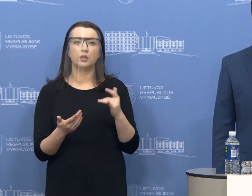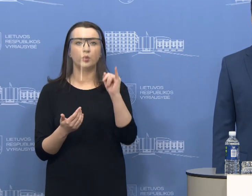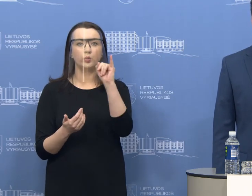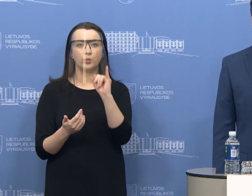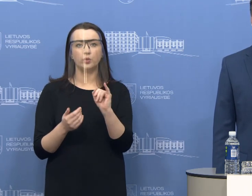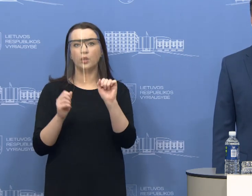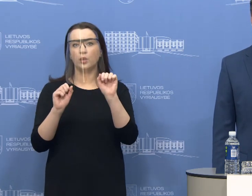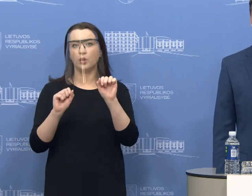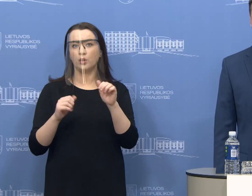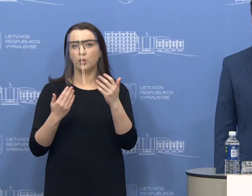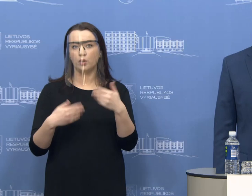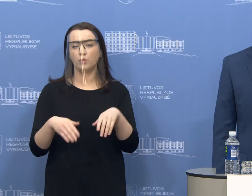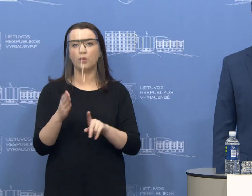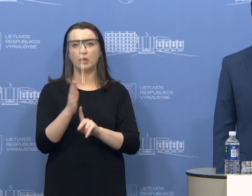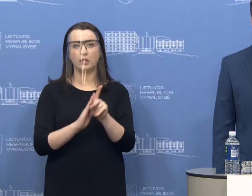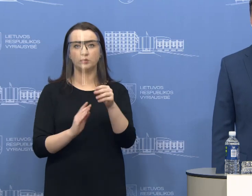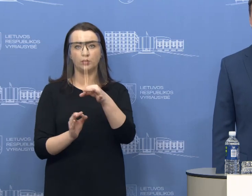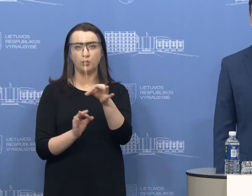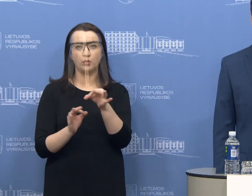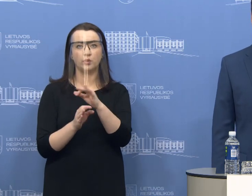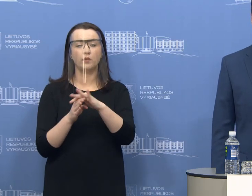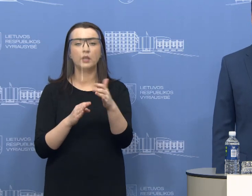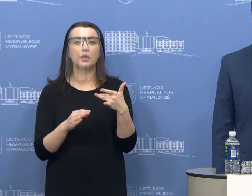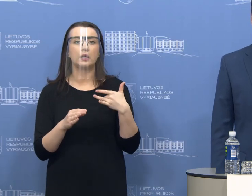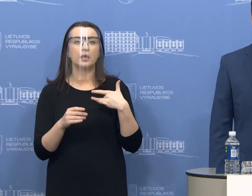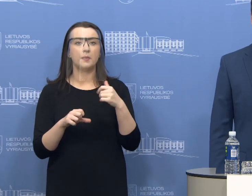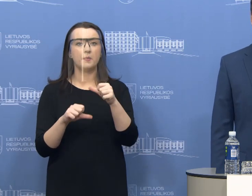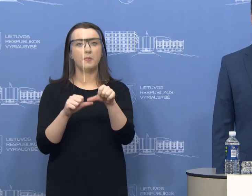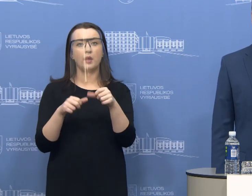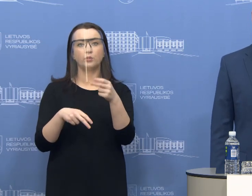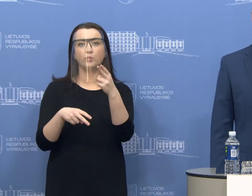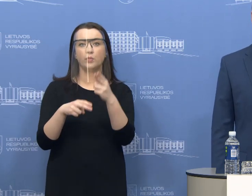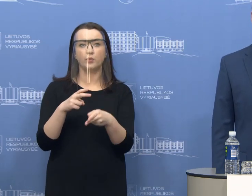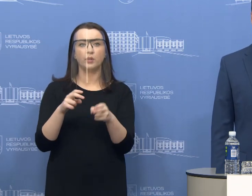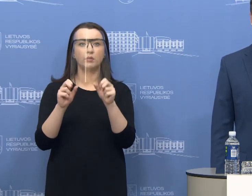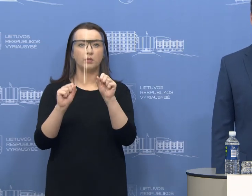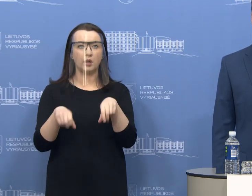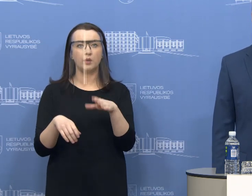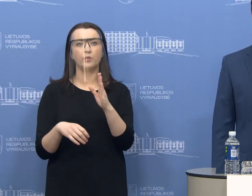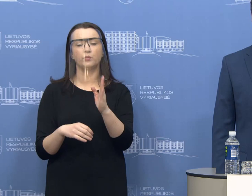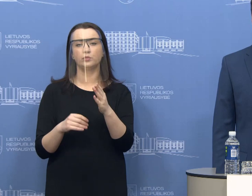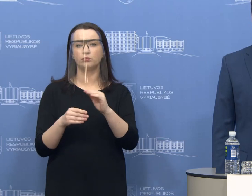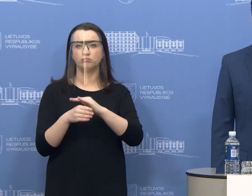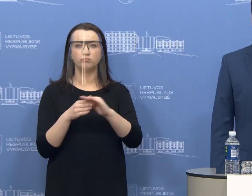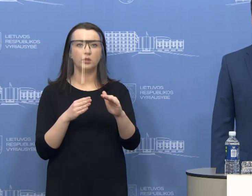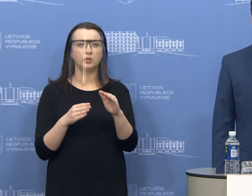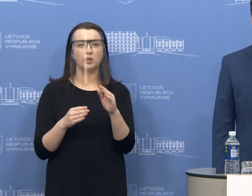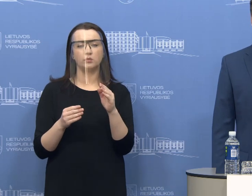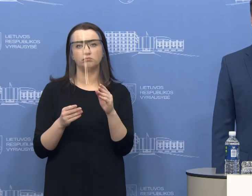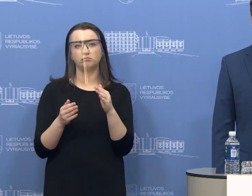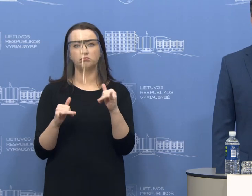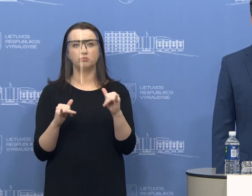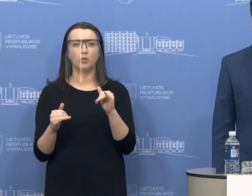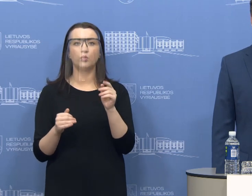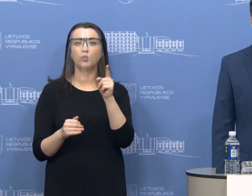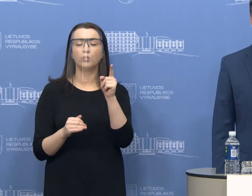mes jau galėsime su šito projektu pasistumėti ir galbūt metu pabaigoje visą tai bus galima jau atlikti nuotoliniu būdu. Tai tiek